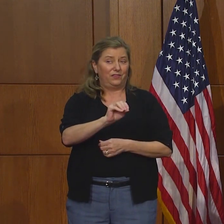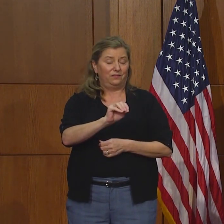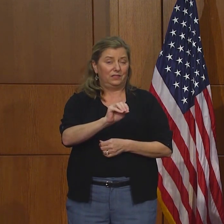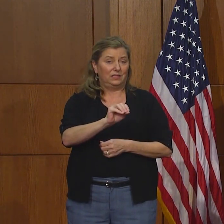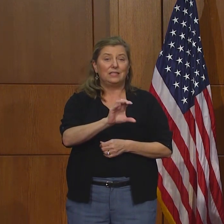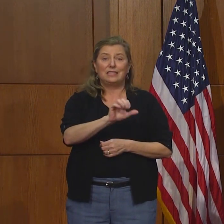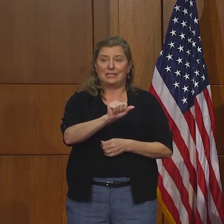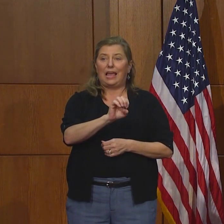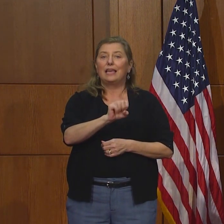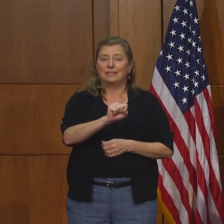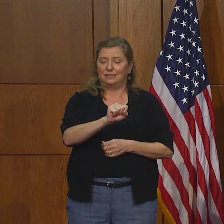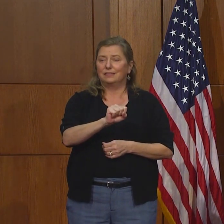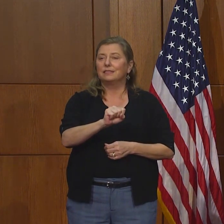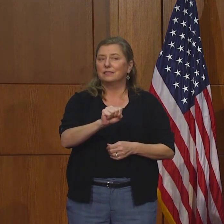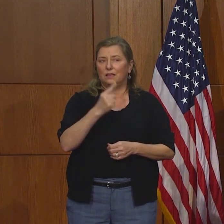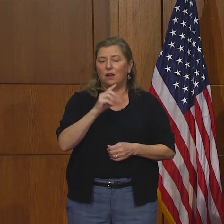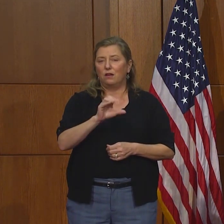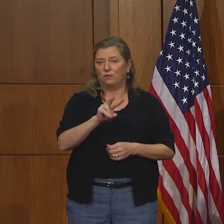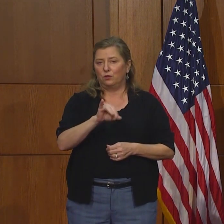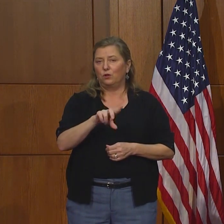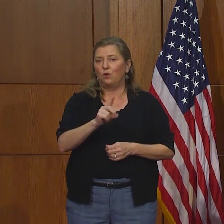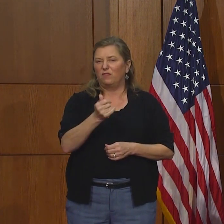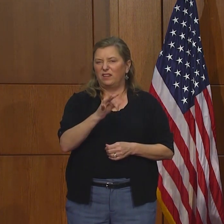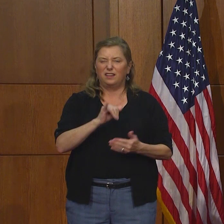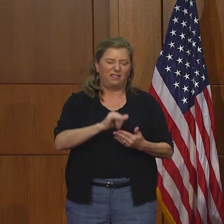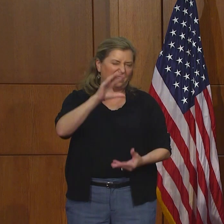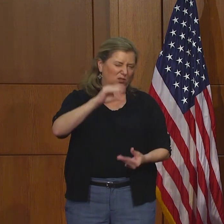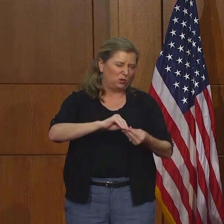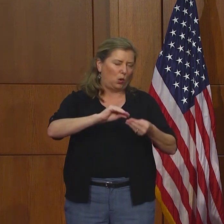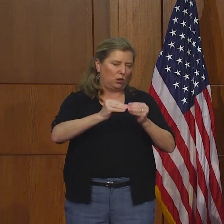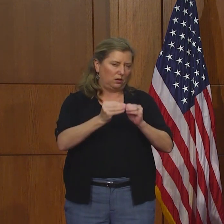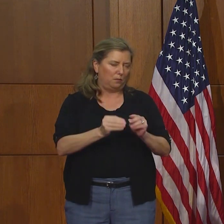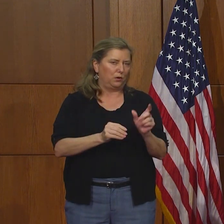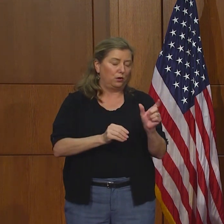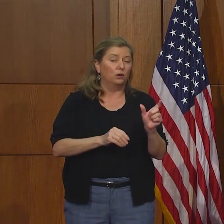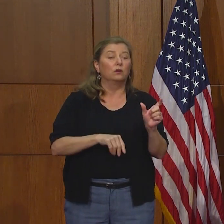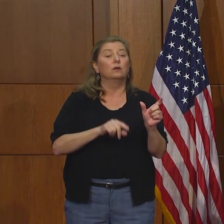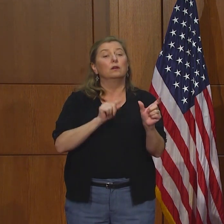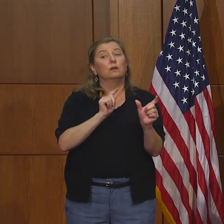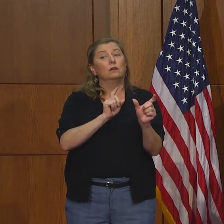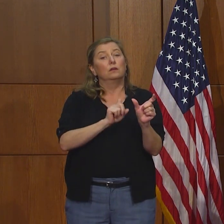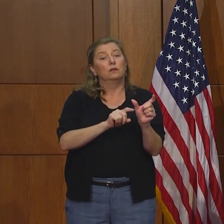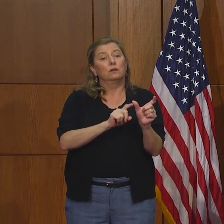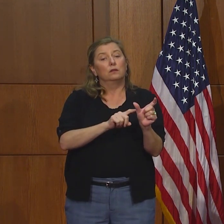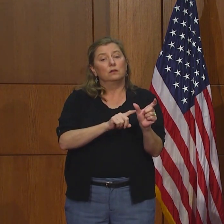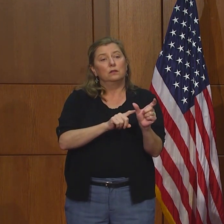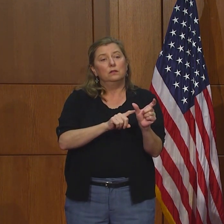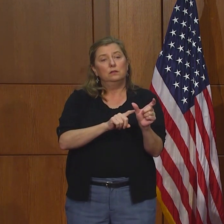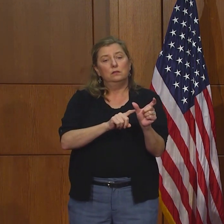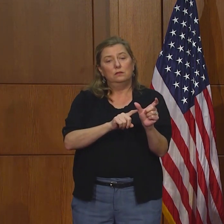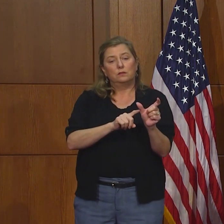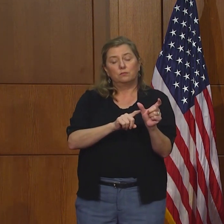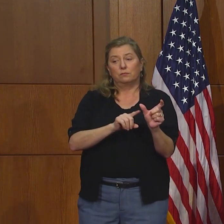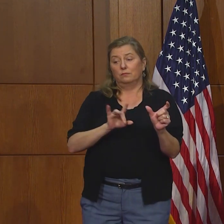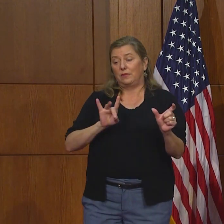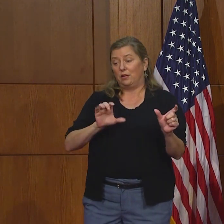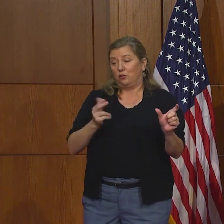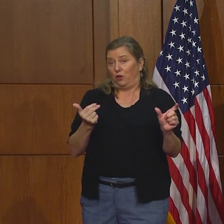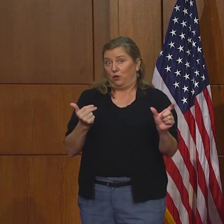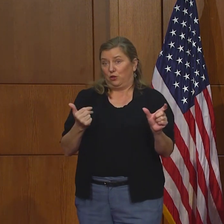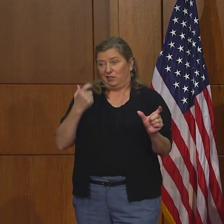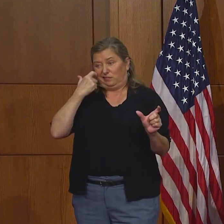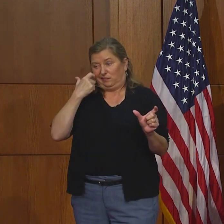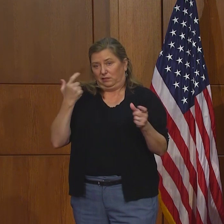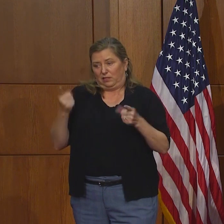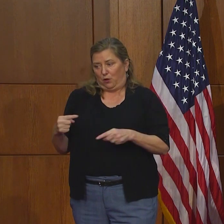casos de COVID-19. Número total de casos, 813 casos nuevos